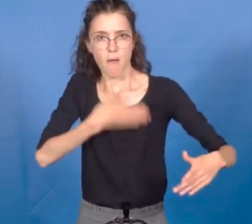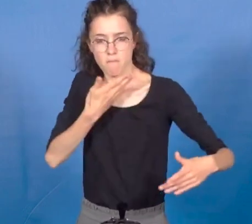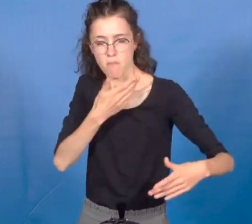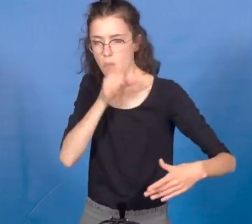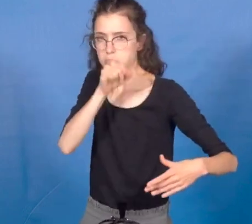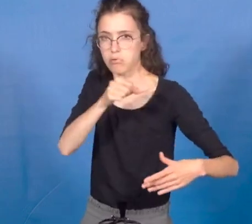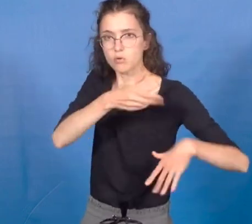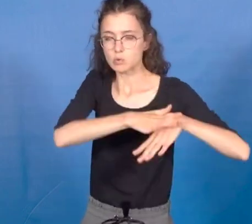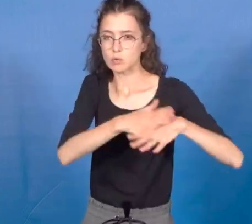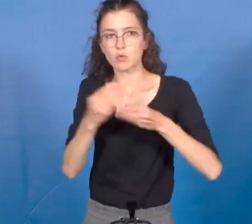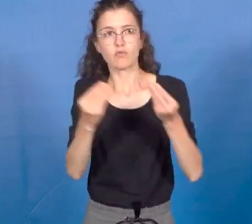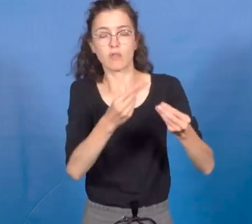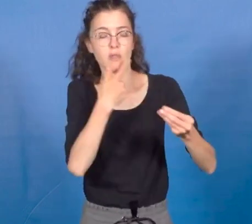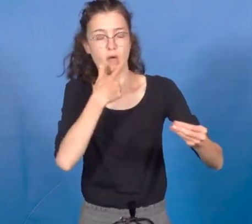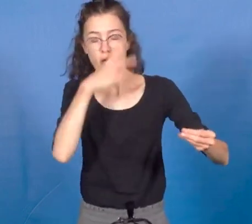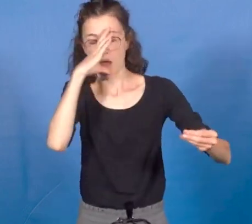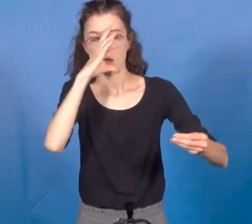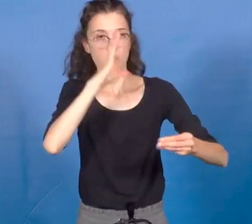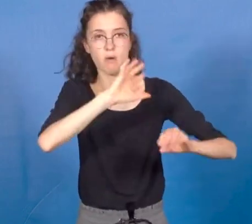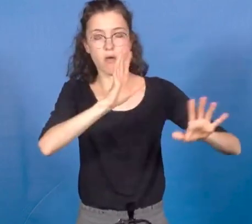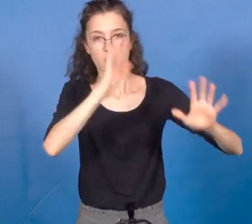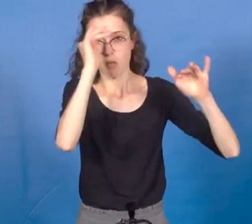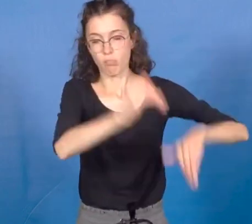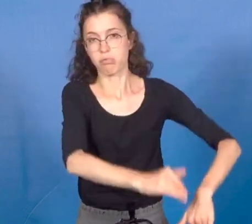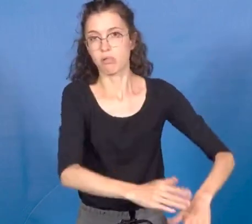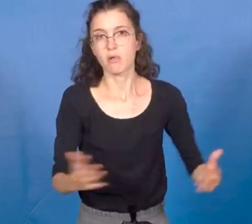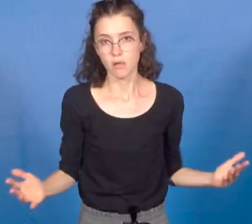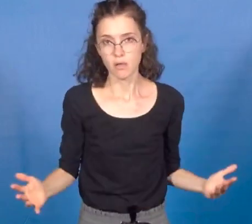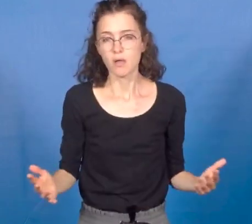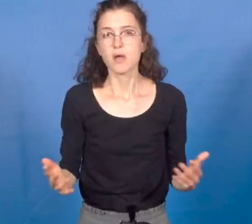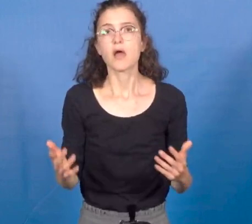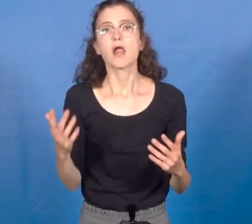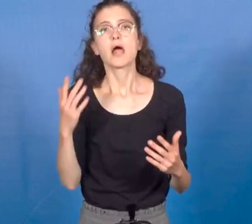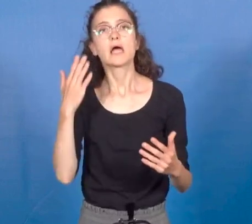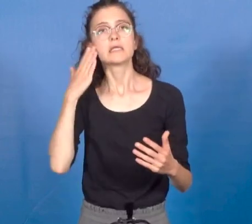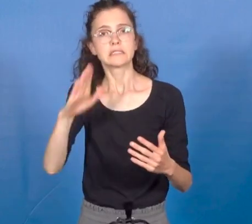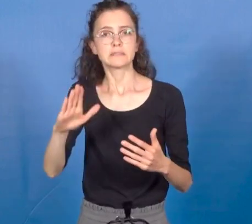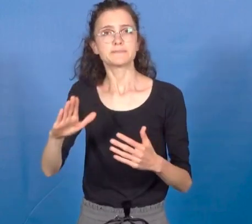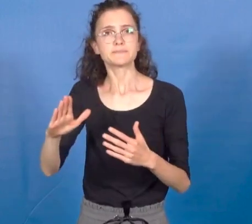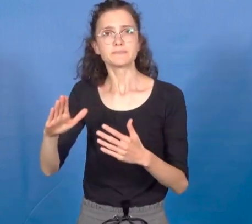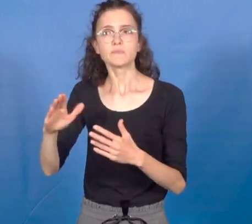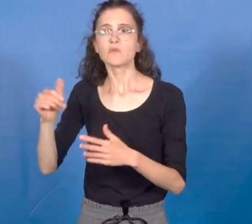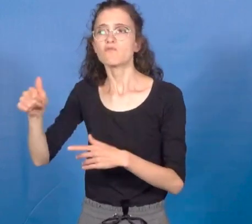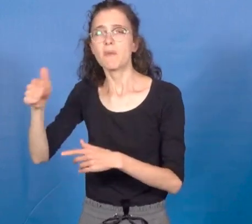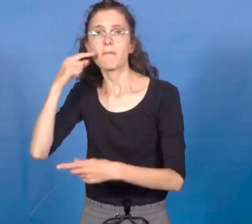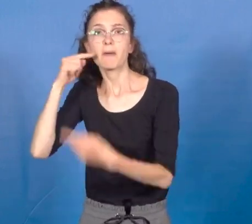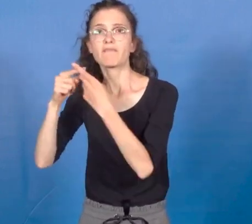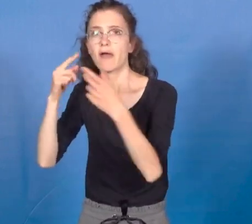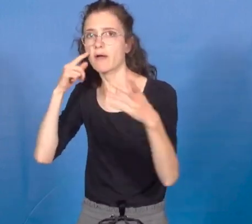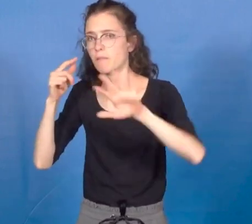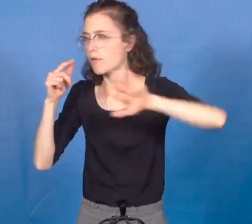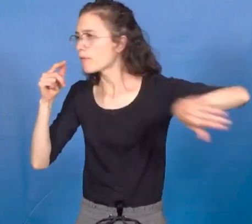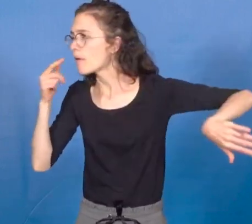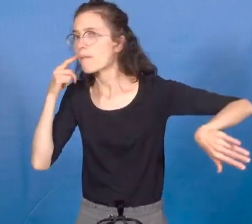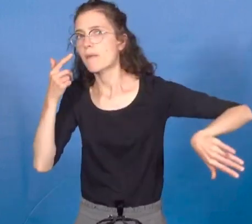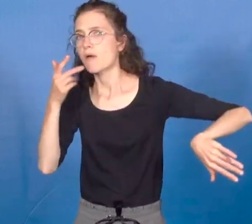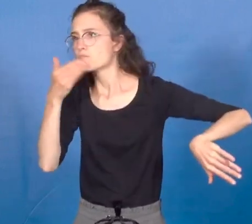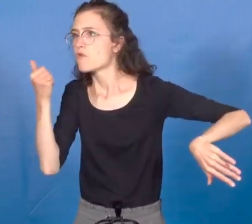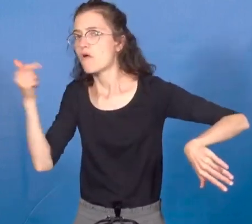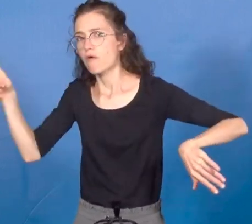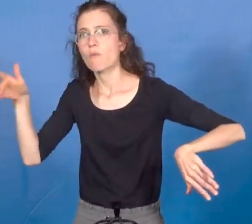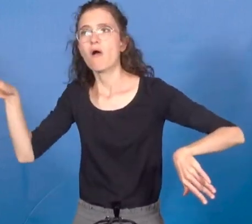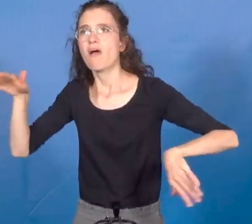Ce sont les sirènes du lobby agro-industriel et de la FNSEA que vous préférez écouter. Je vais donc citer ce que